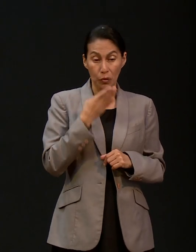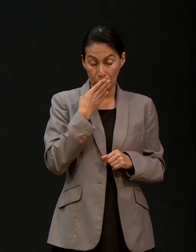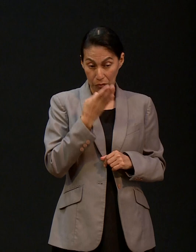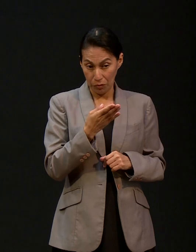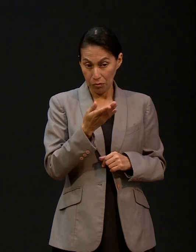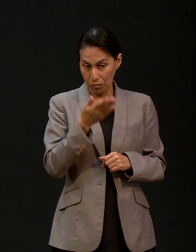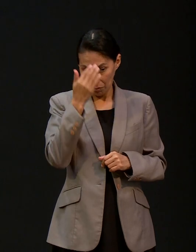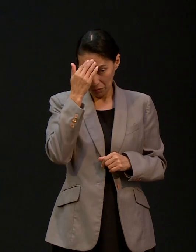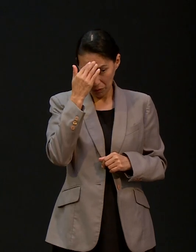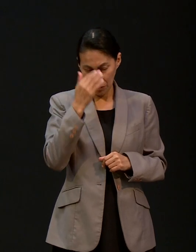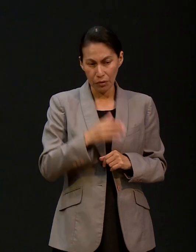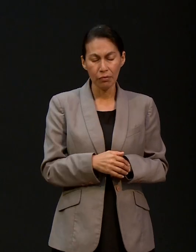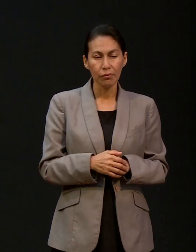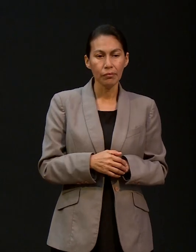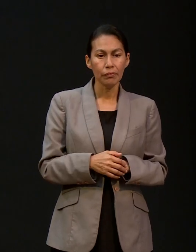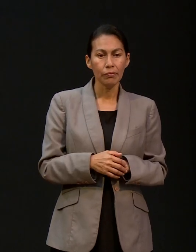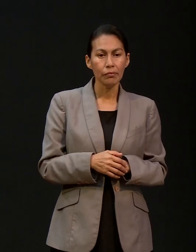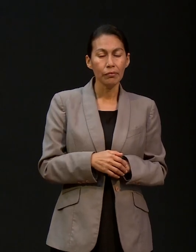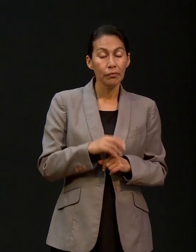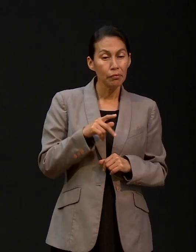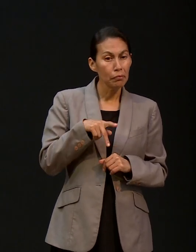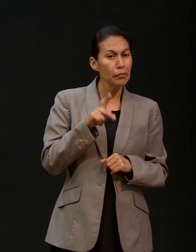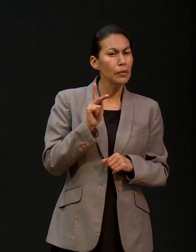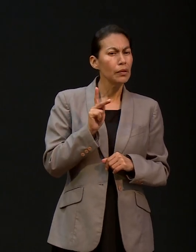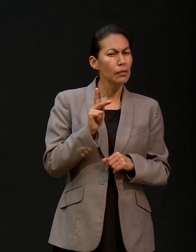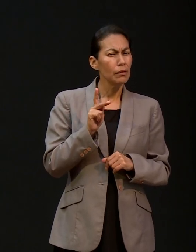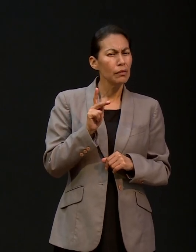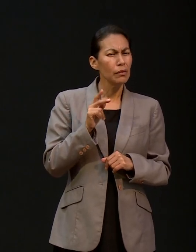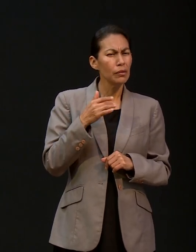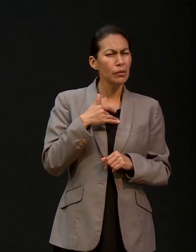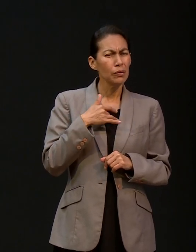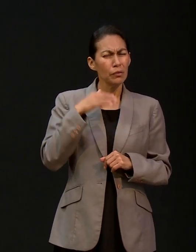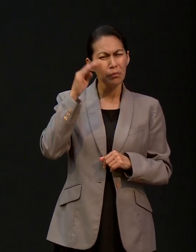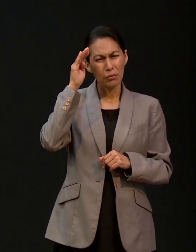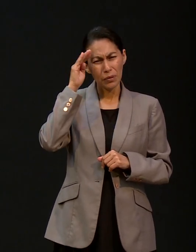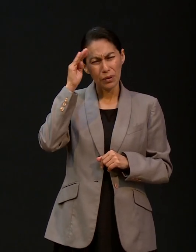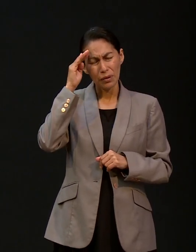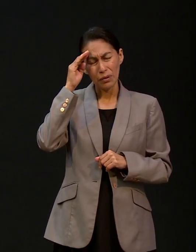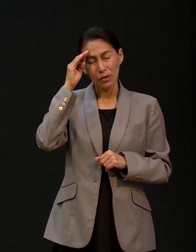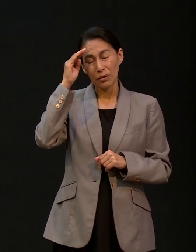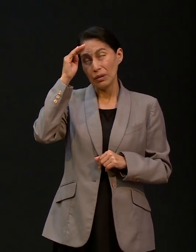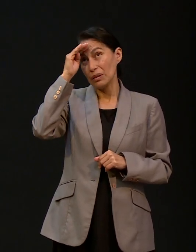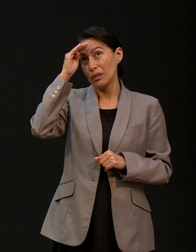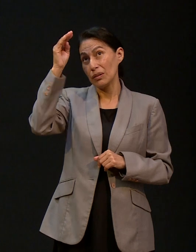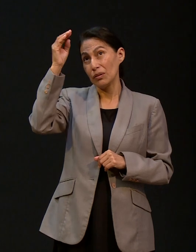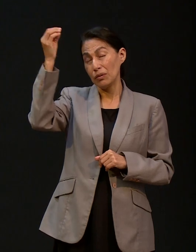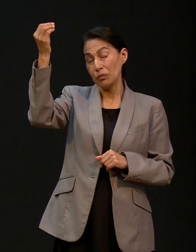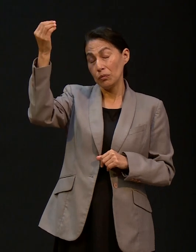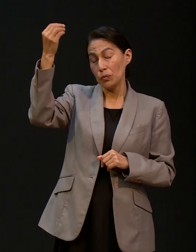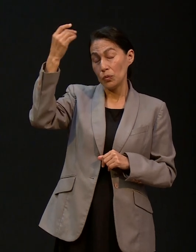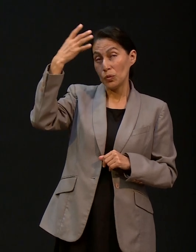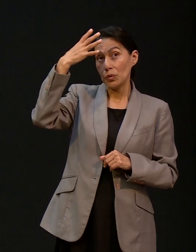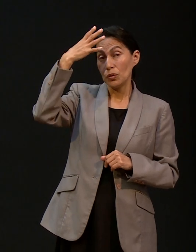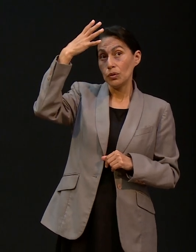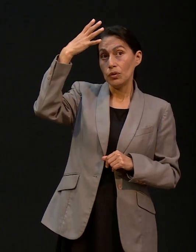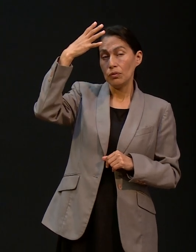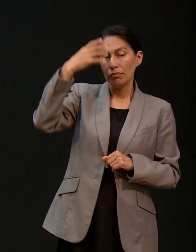aquí. Has conocido esto. Pero yo siento que el Señor le iluminó definitivamente. Eso